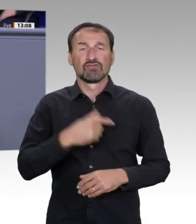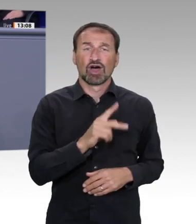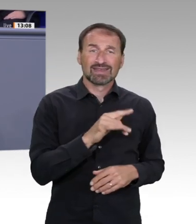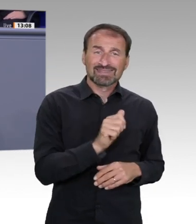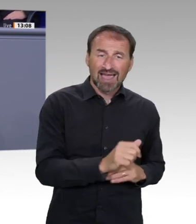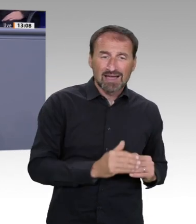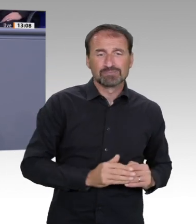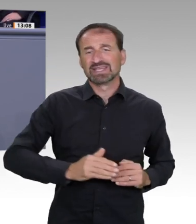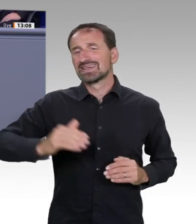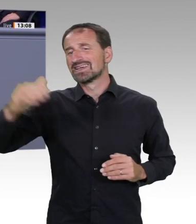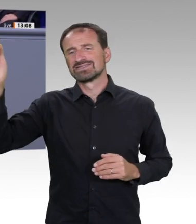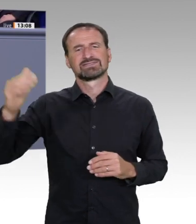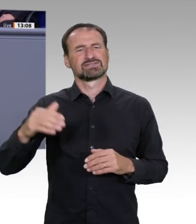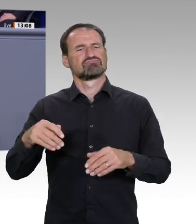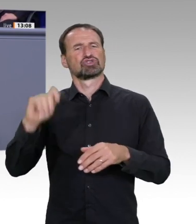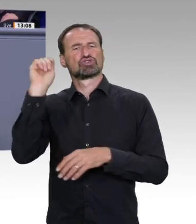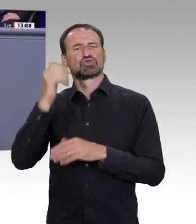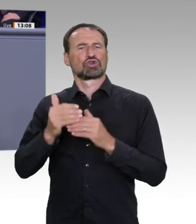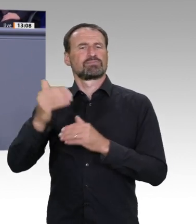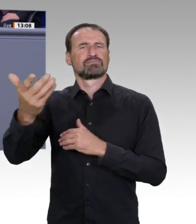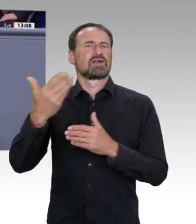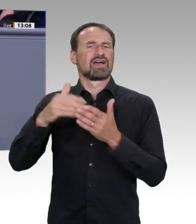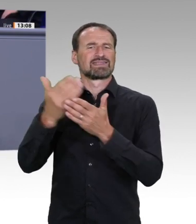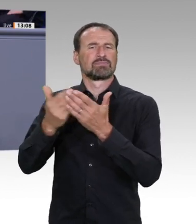Teilnahme für alle an Gesellschaft und Wirtschaft zu ermöglichen.